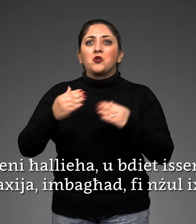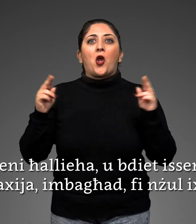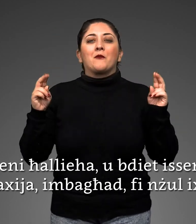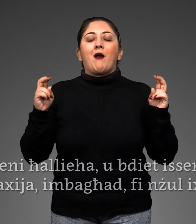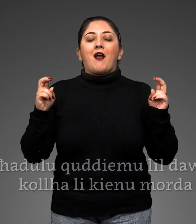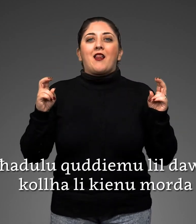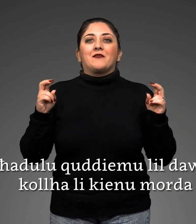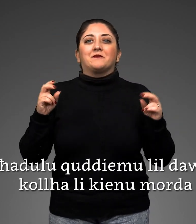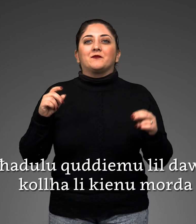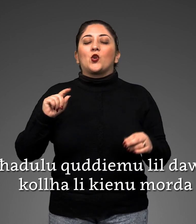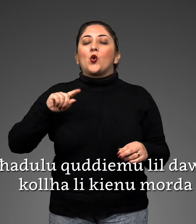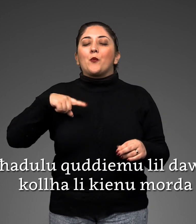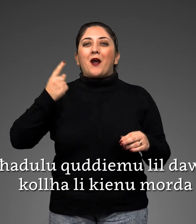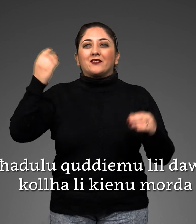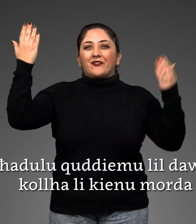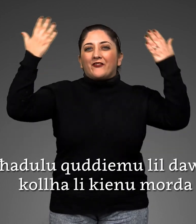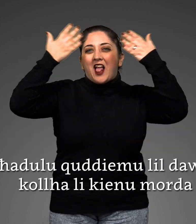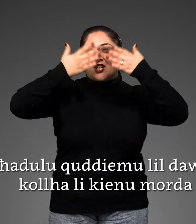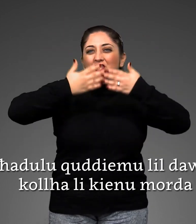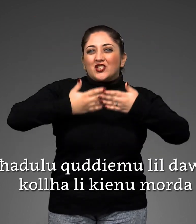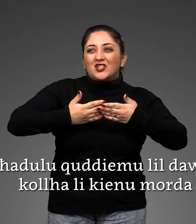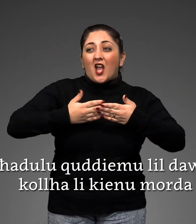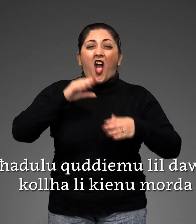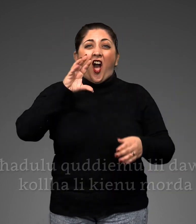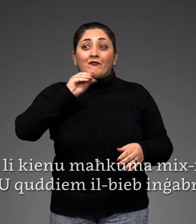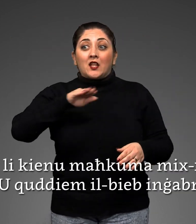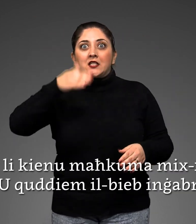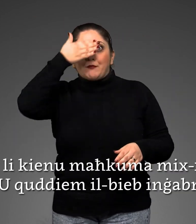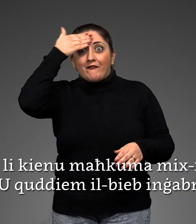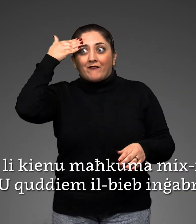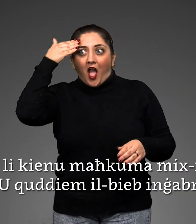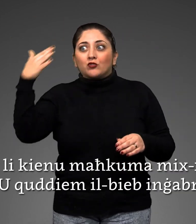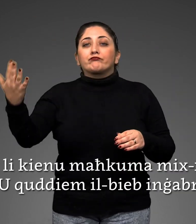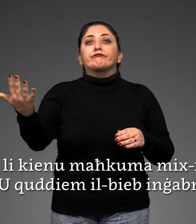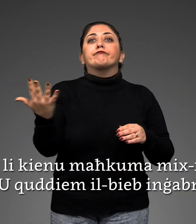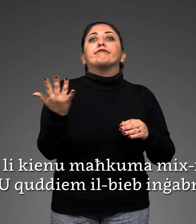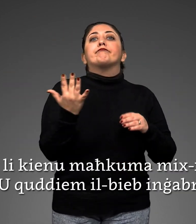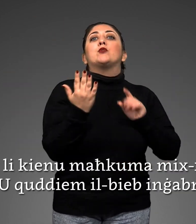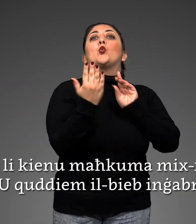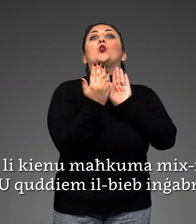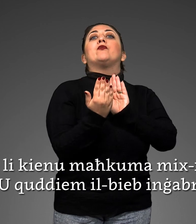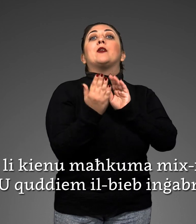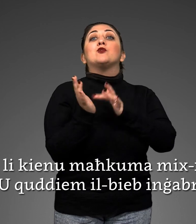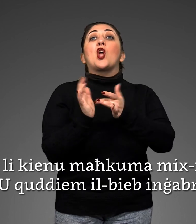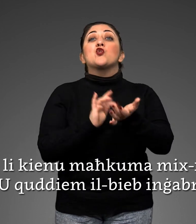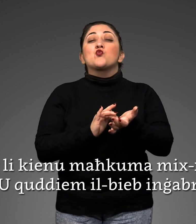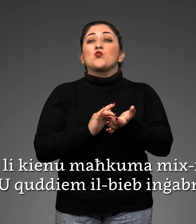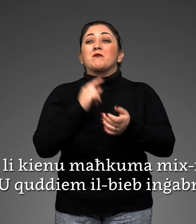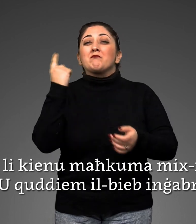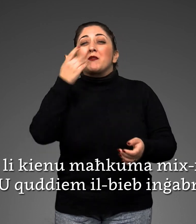-nżuli x-xemx għadu l-qaddimu l-dawk kolla li kienu morda jaw li kienu maħkuma miħġitan. Uqddim l-bib